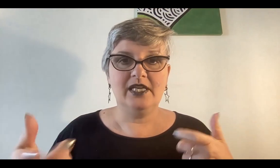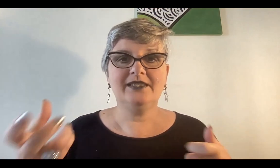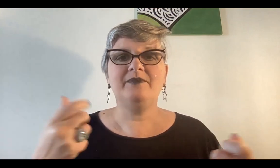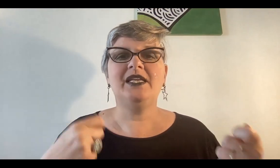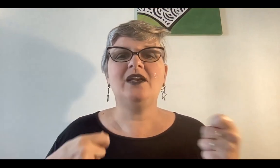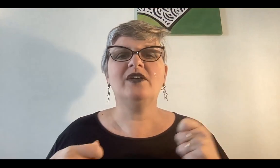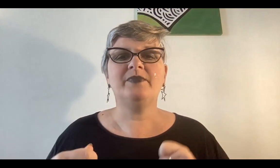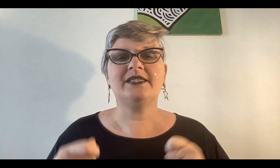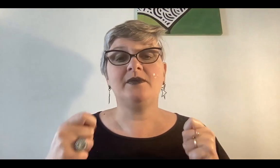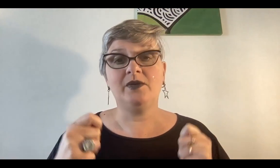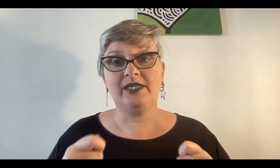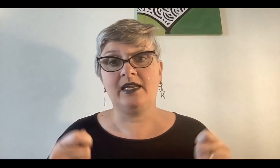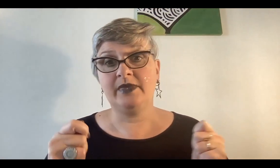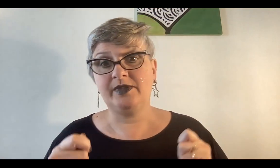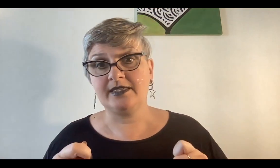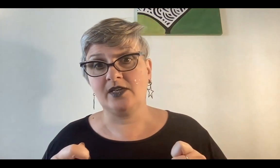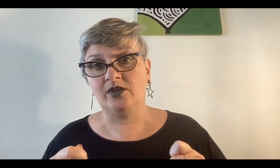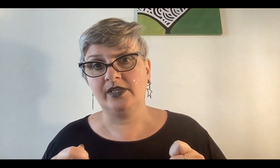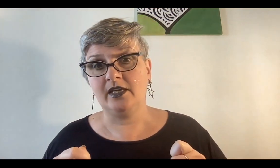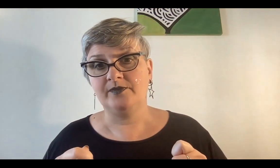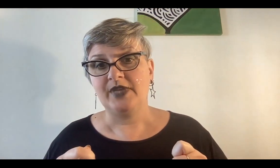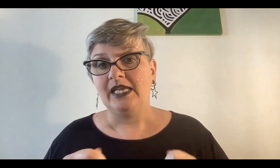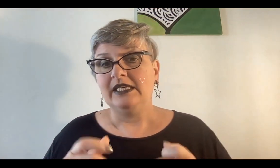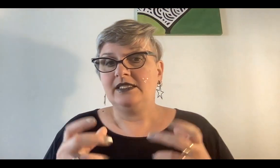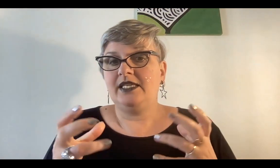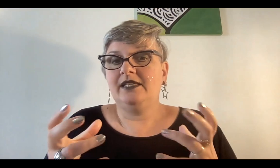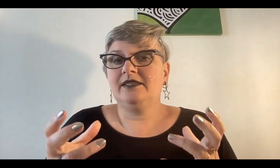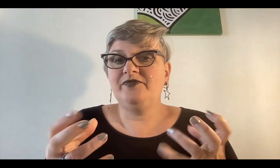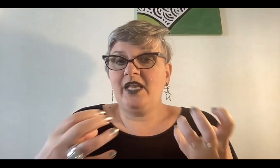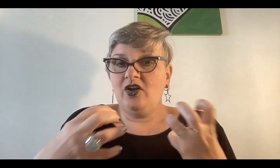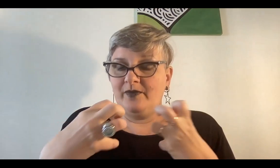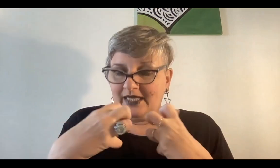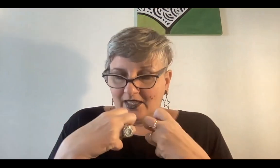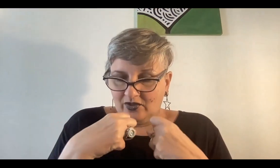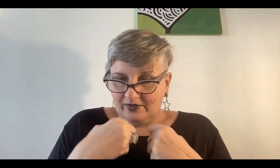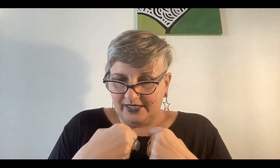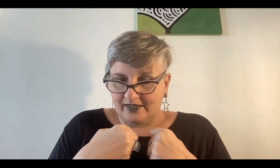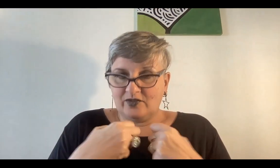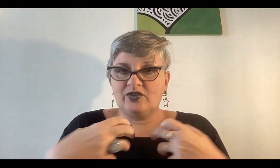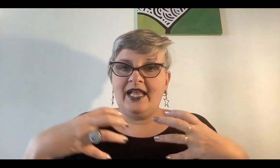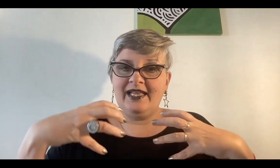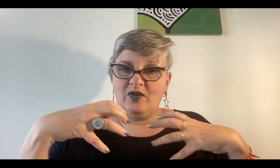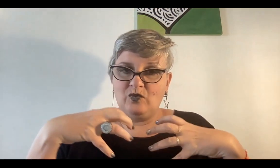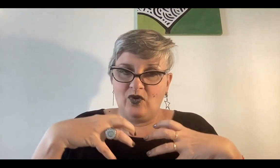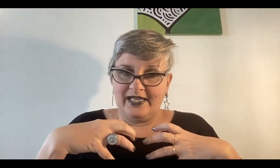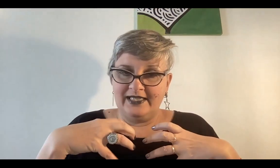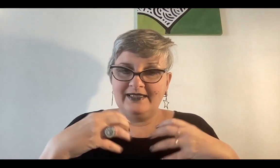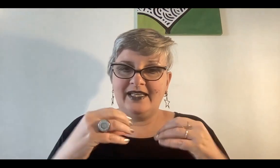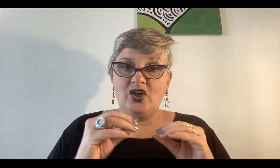es también algo que percibe nuestra alma y nuestra psicología. Si está frío, me quiero retrotraer, buscar el interior,